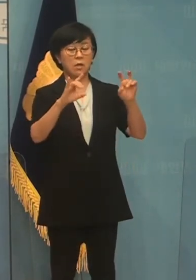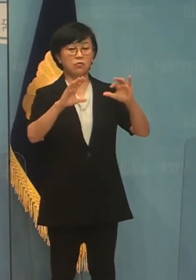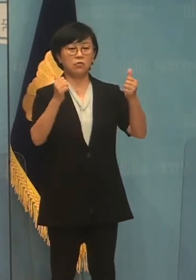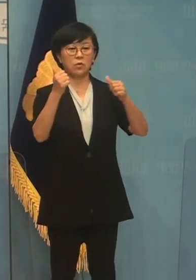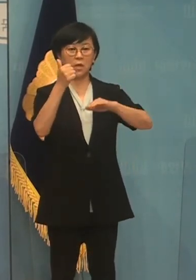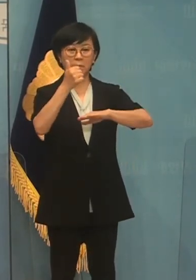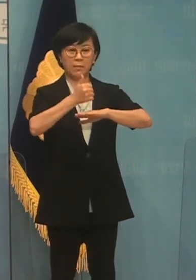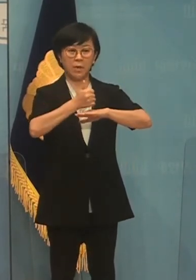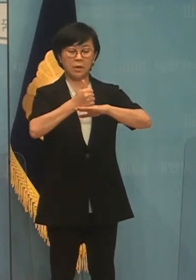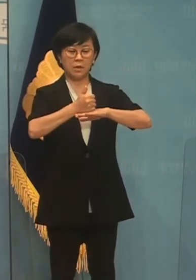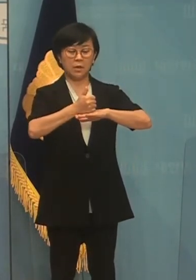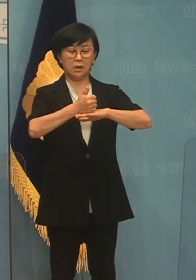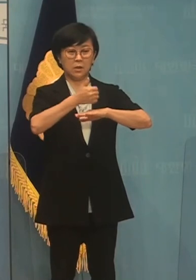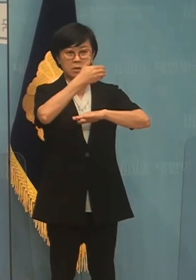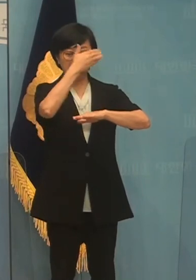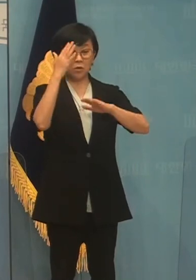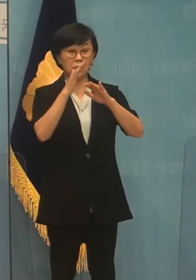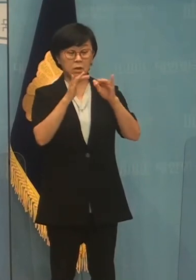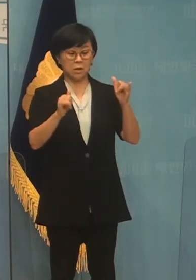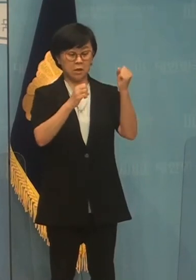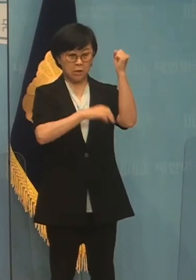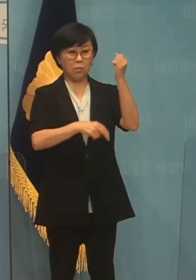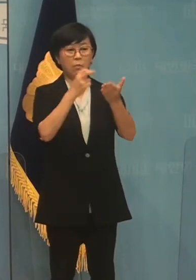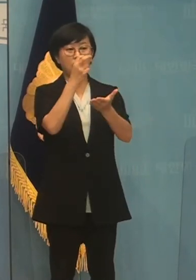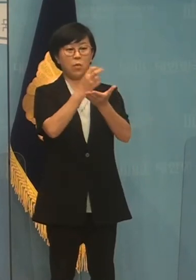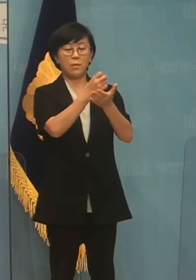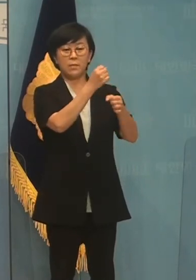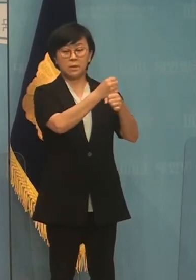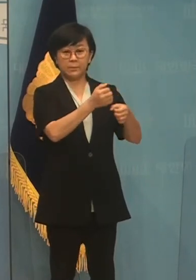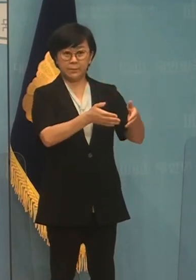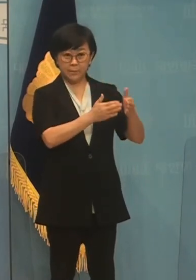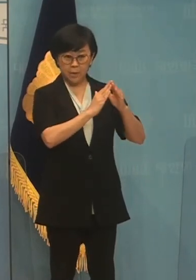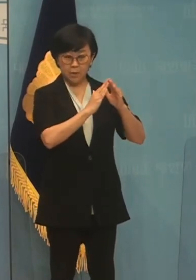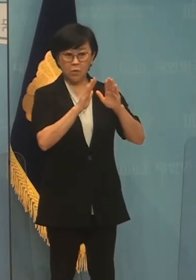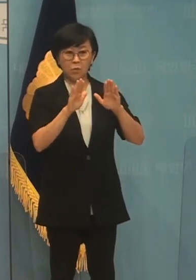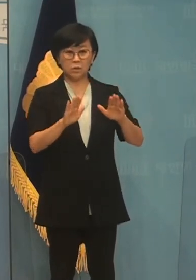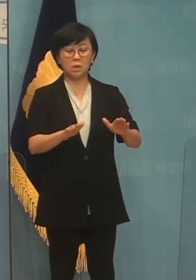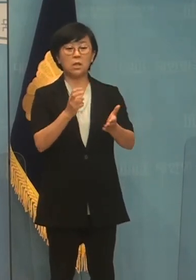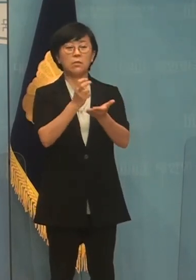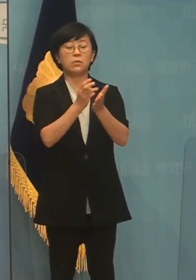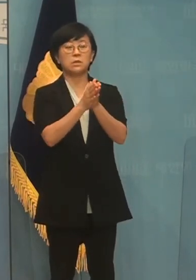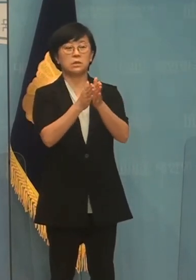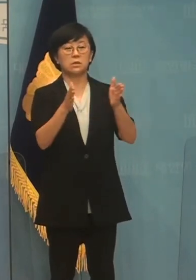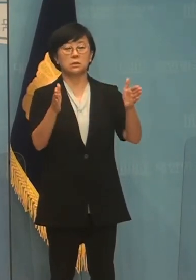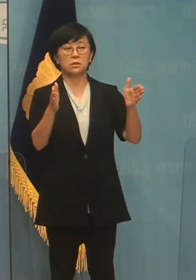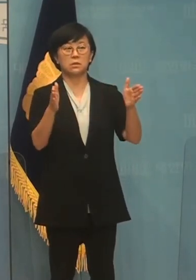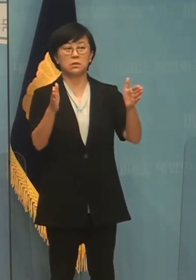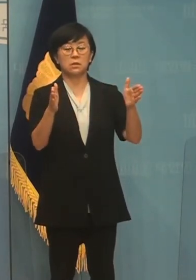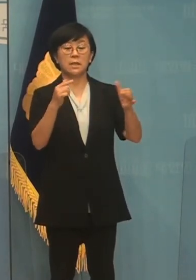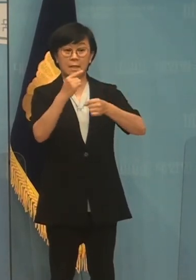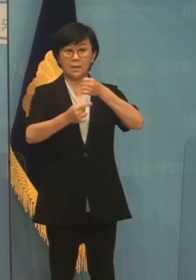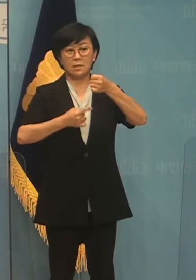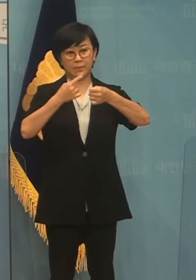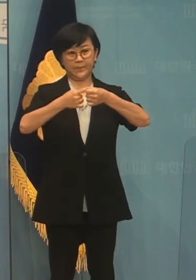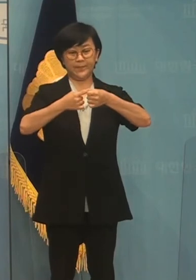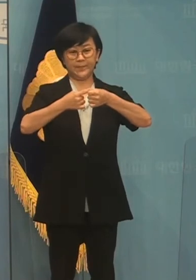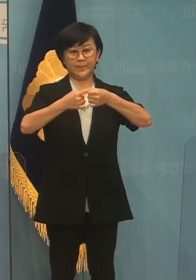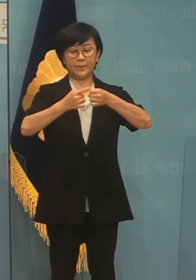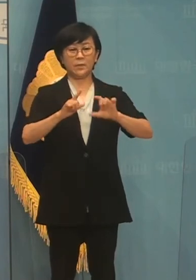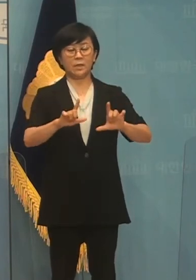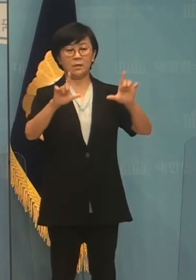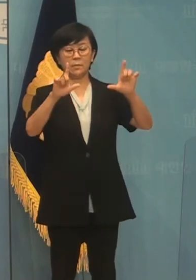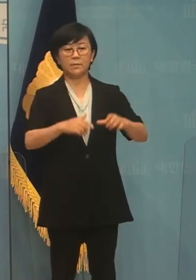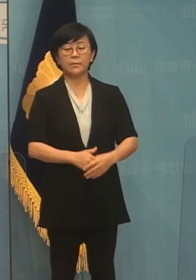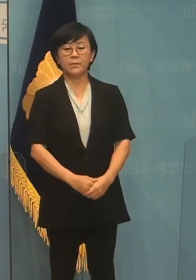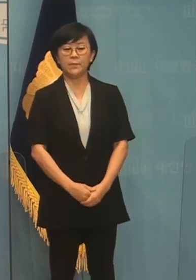청년기본법이 개정되었습니다 그리고 오늘 이 법이 시행된 지 꼭 1년이 되는 날